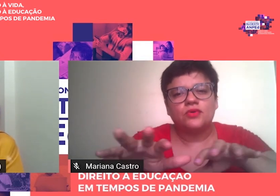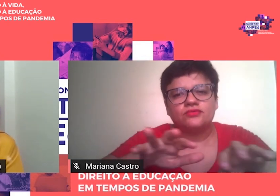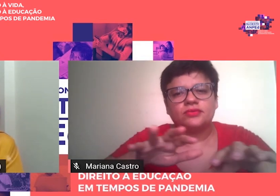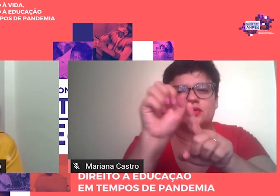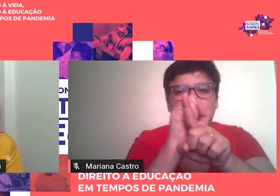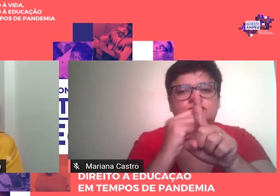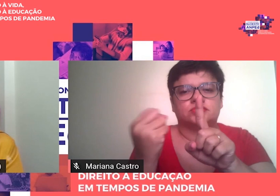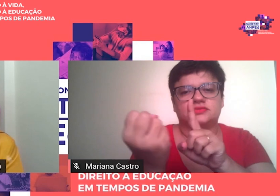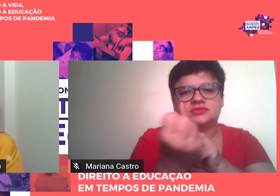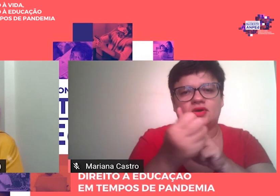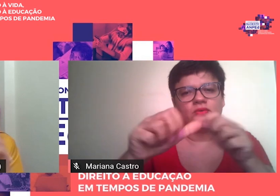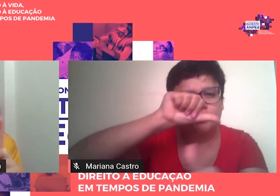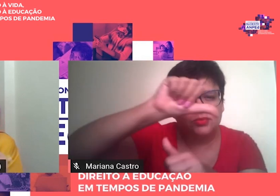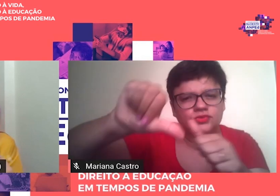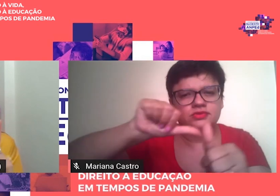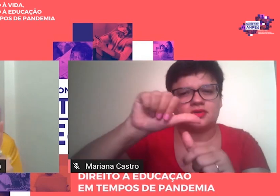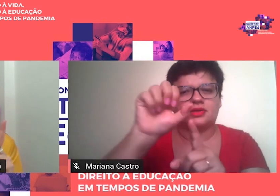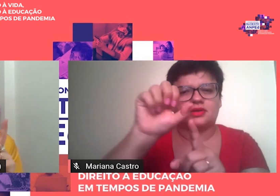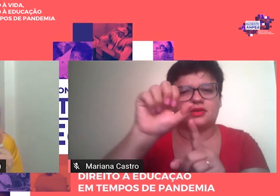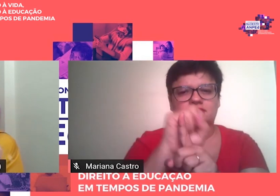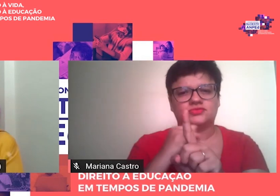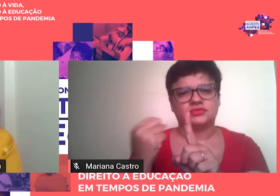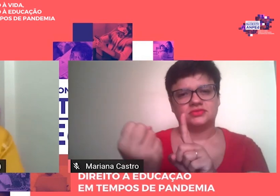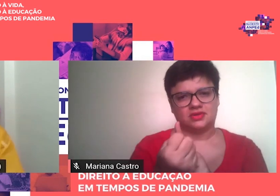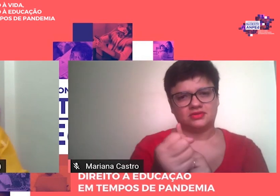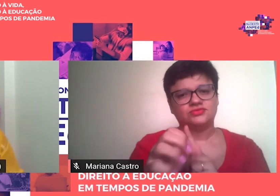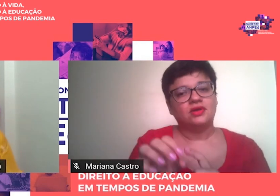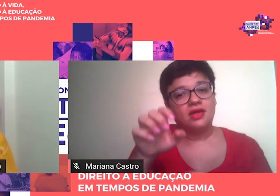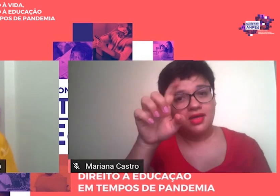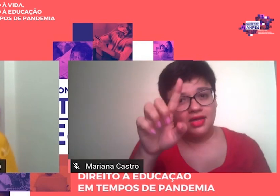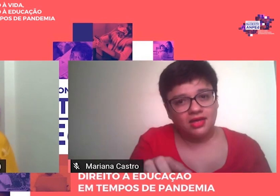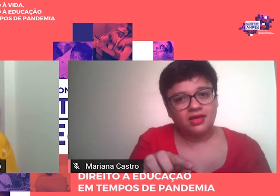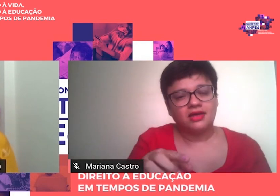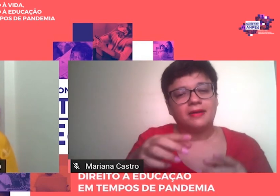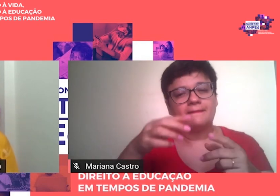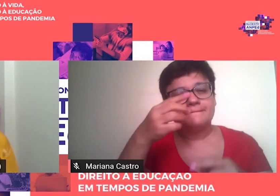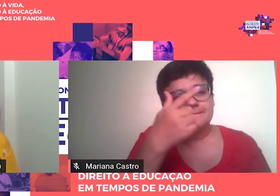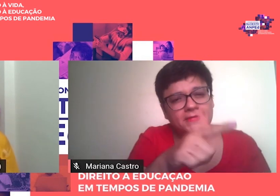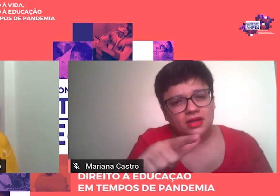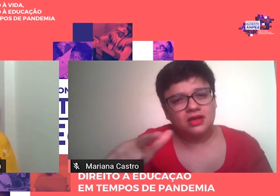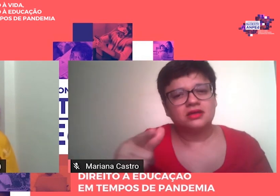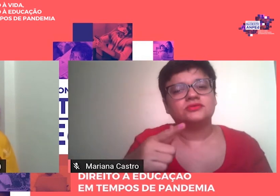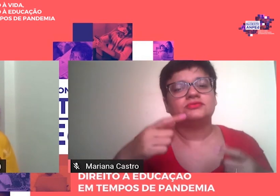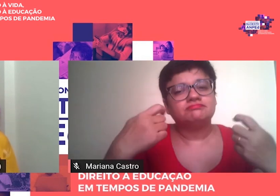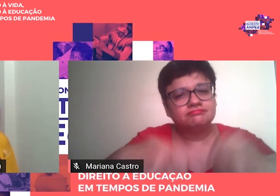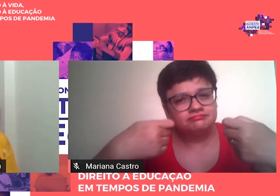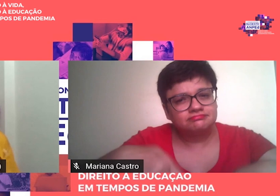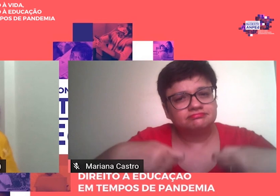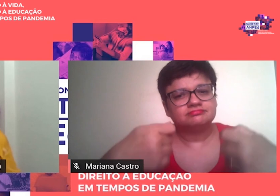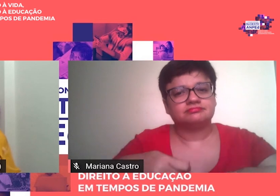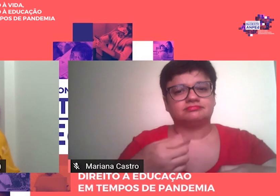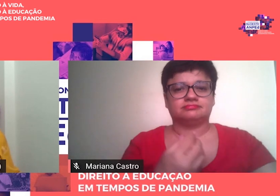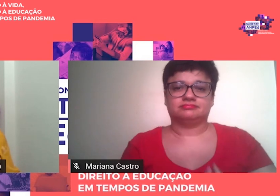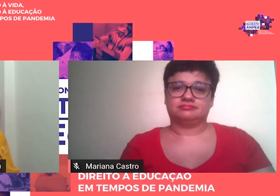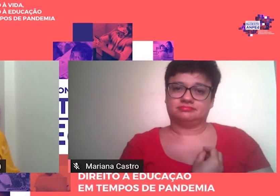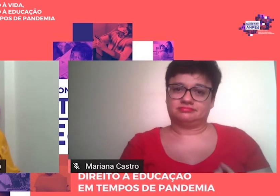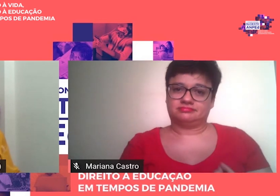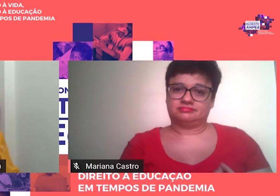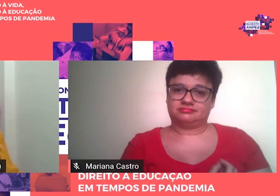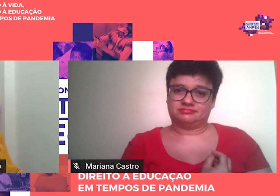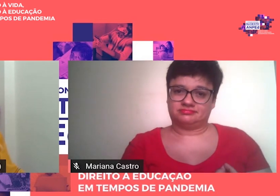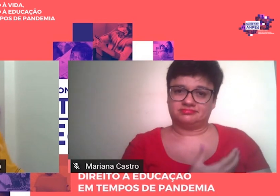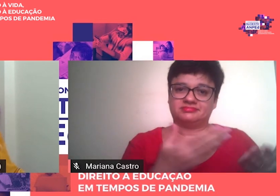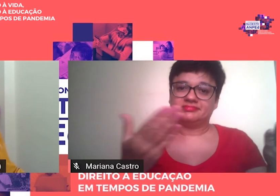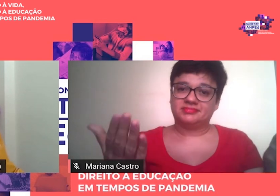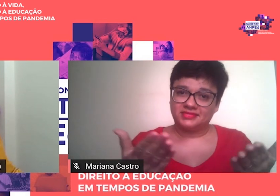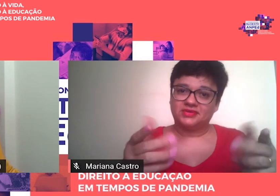transformar A sociedade E essa É uma Questão Cada vez Mais Necessária No presente Pandêmico